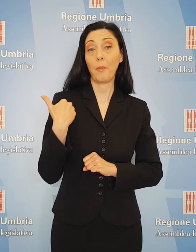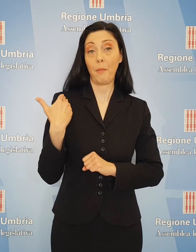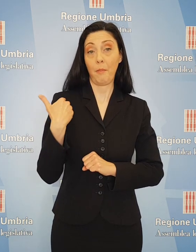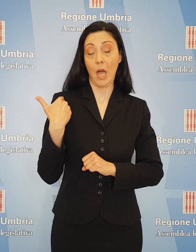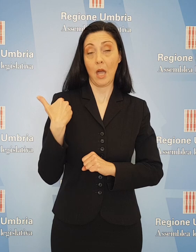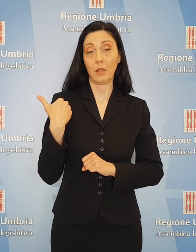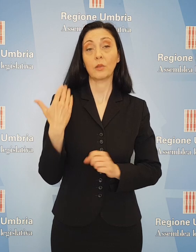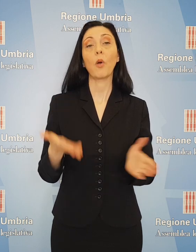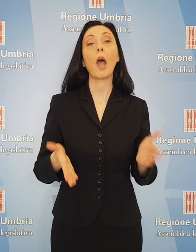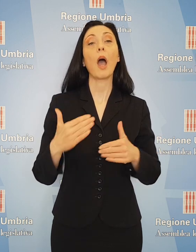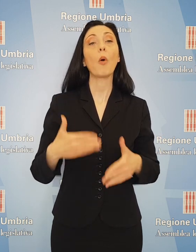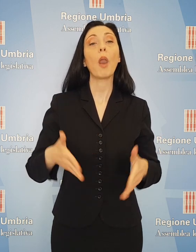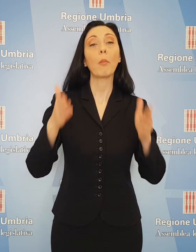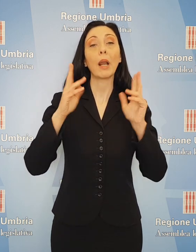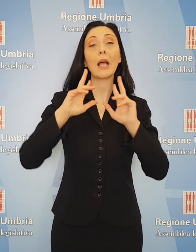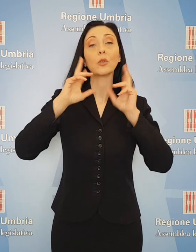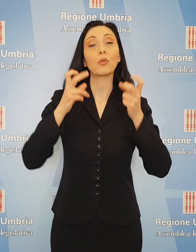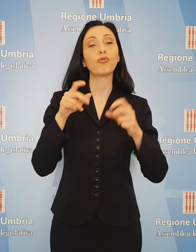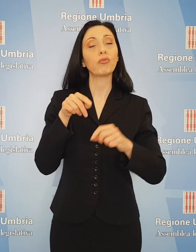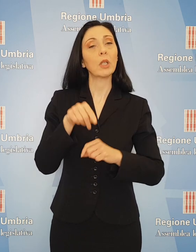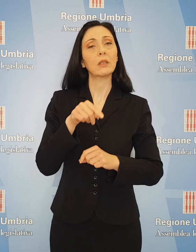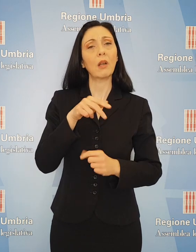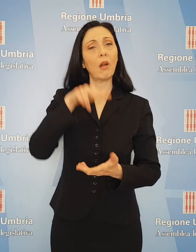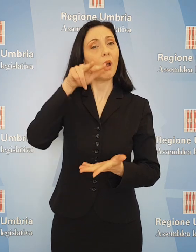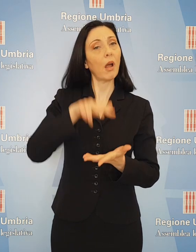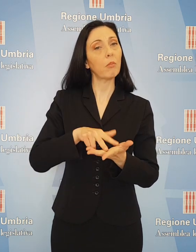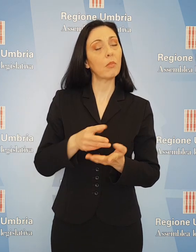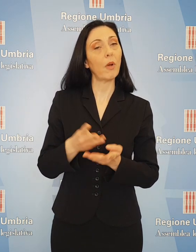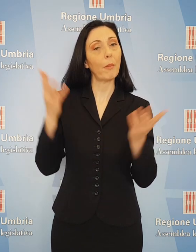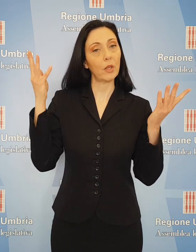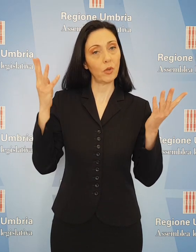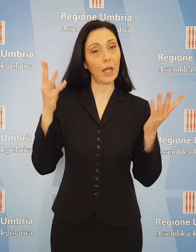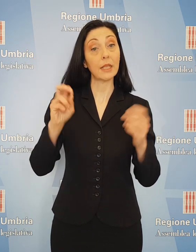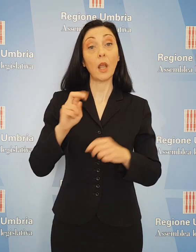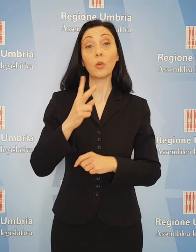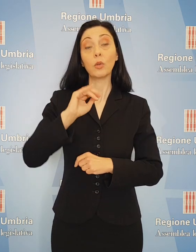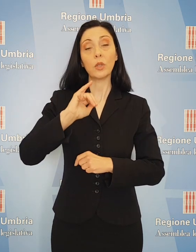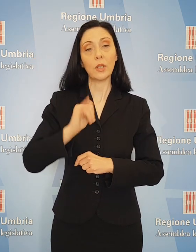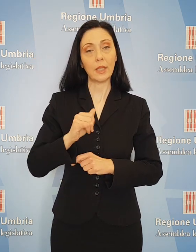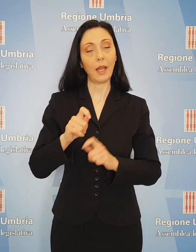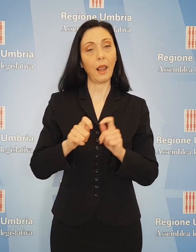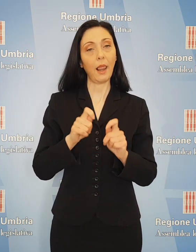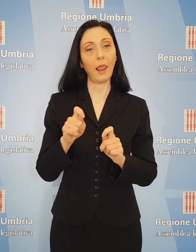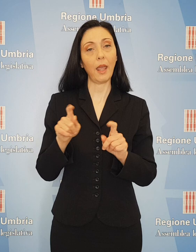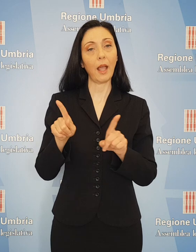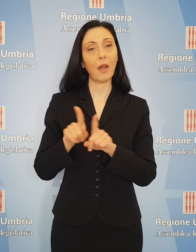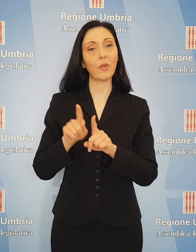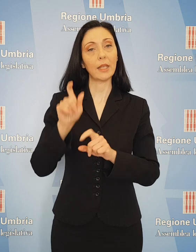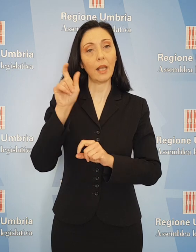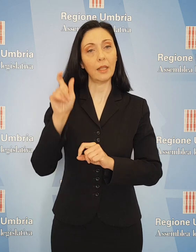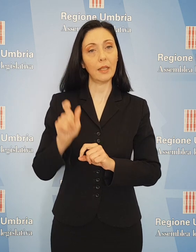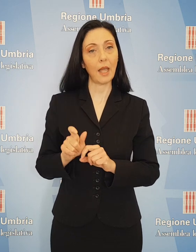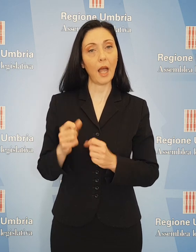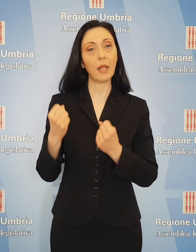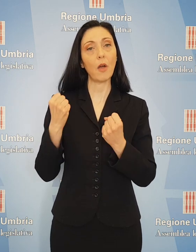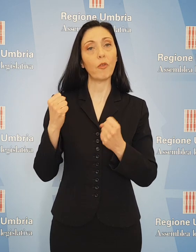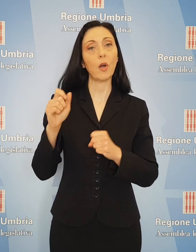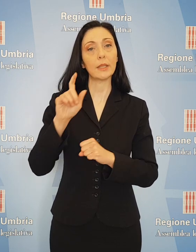l'Aula di Palazzo Cesaroni ha approvato a maggioranza con 12 sì della Lega, Fratelli d'Italia, Forza Italia,